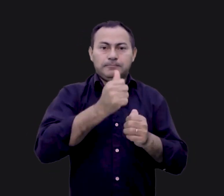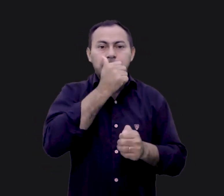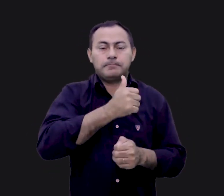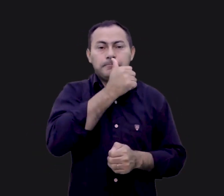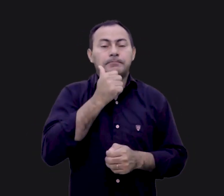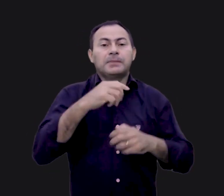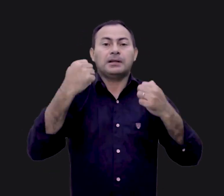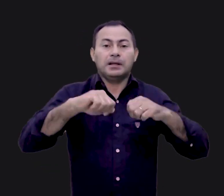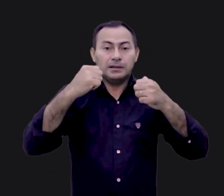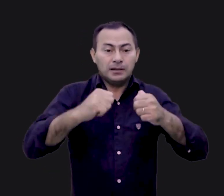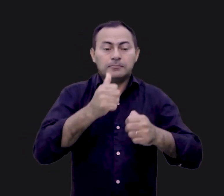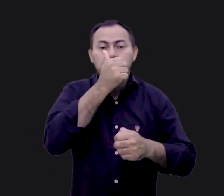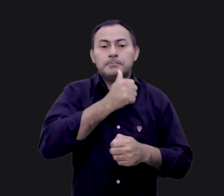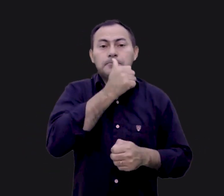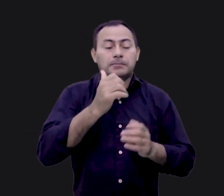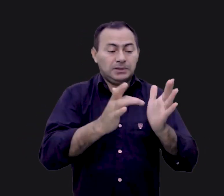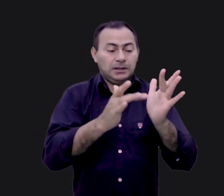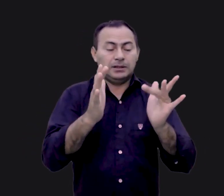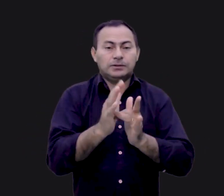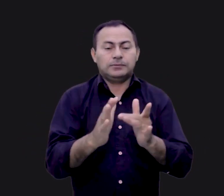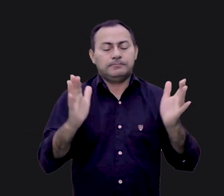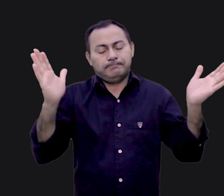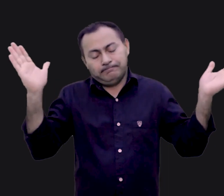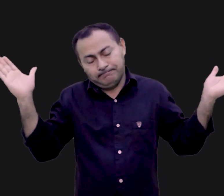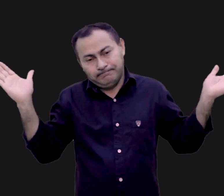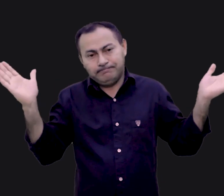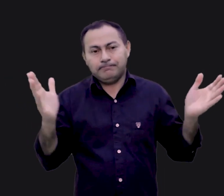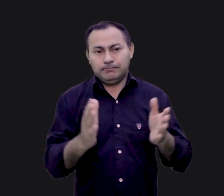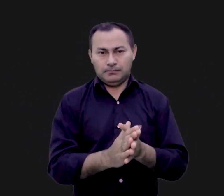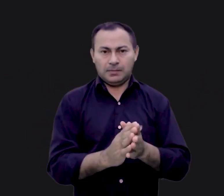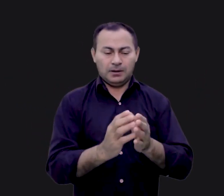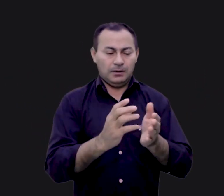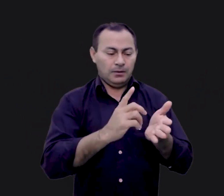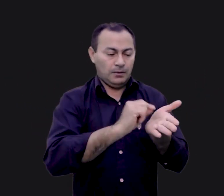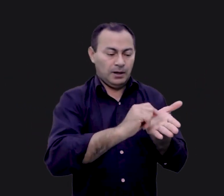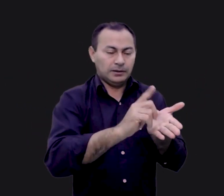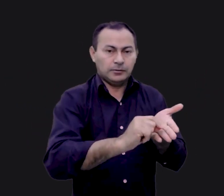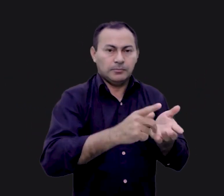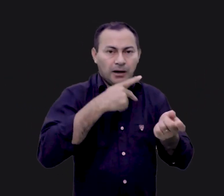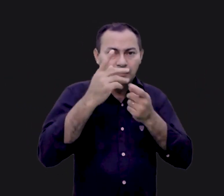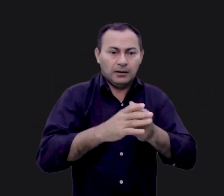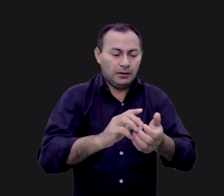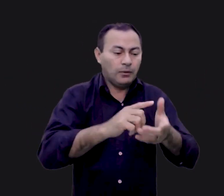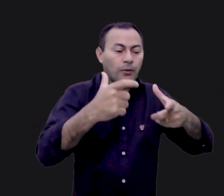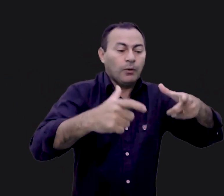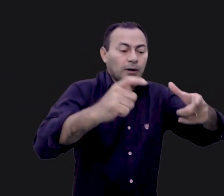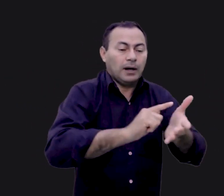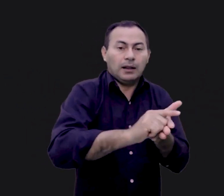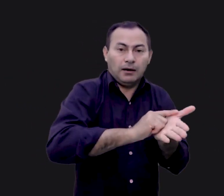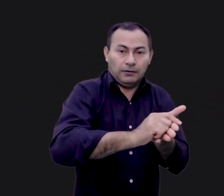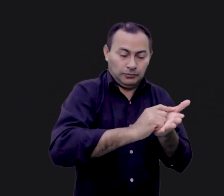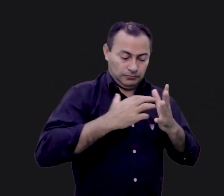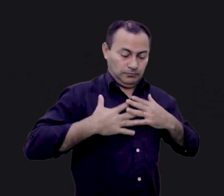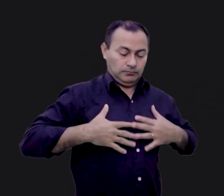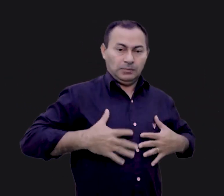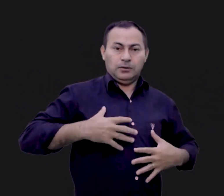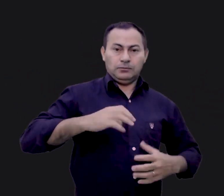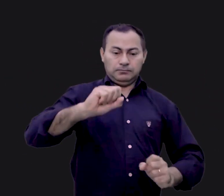ser necessário o sacrifício de Cristo na cruz. O artigo a qual chamamos de lavatório, onde o sacerdote ia